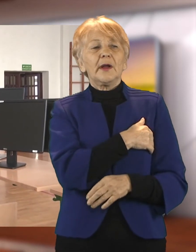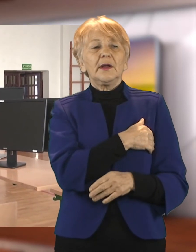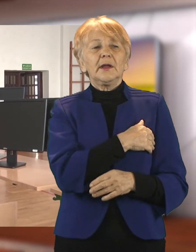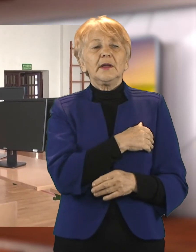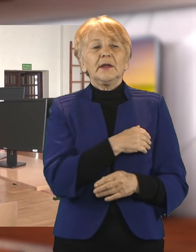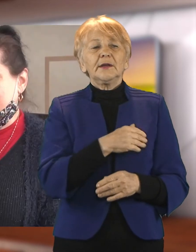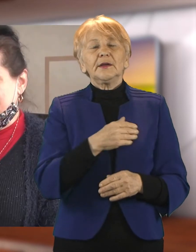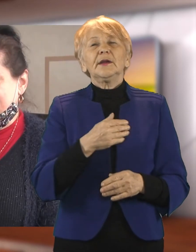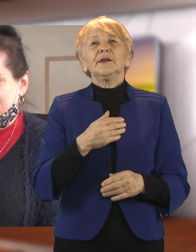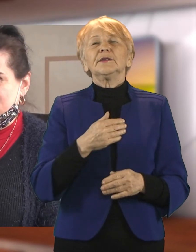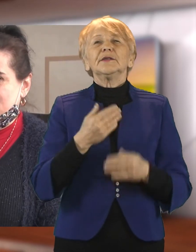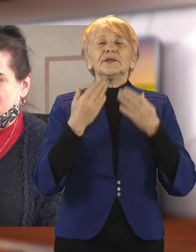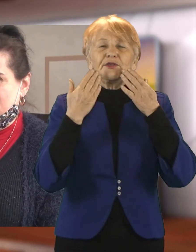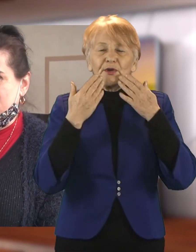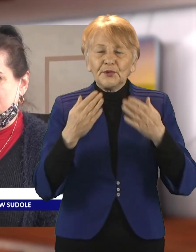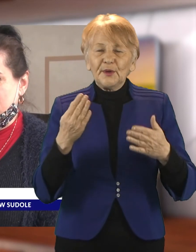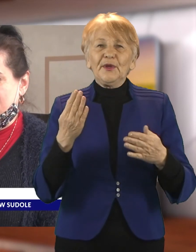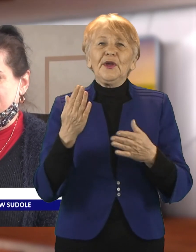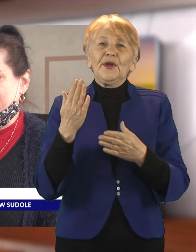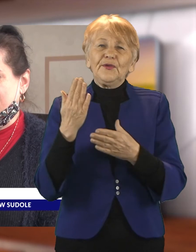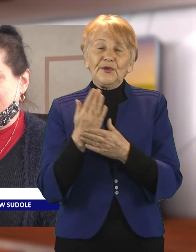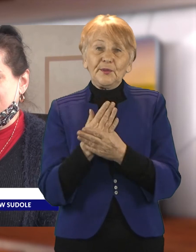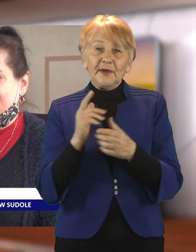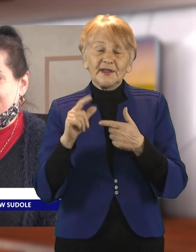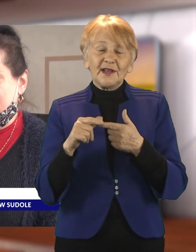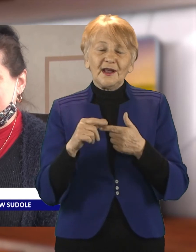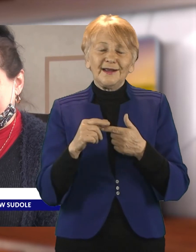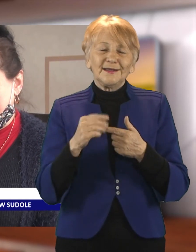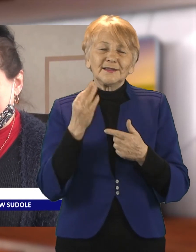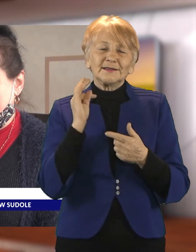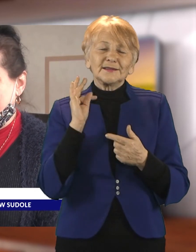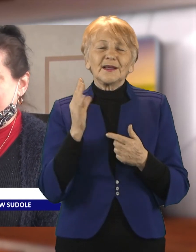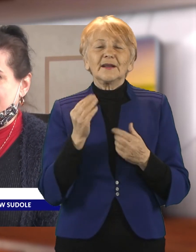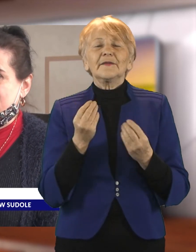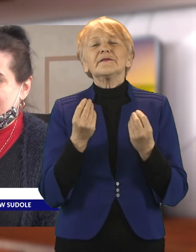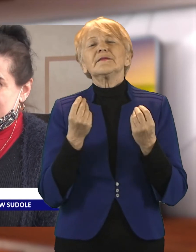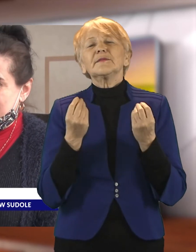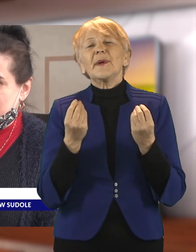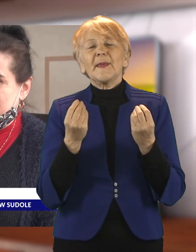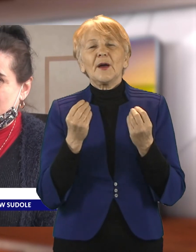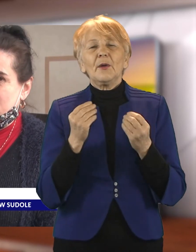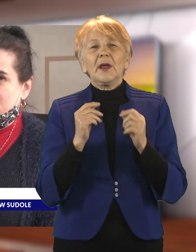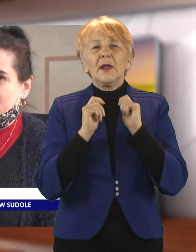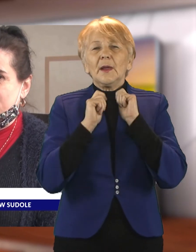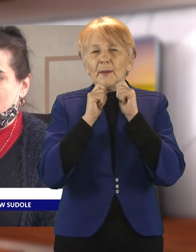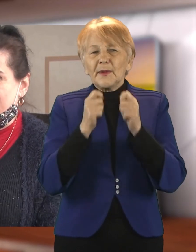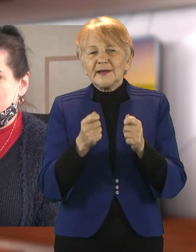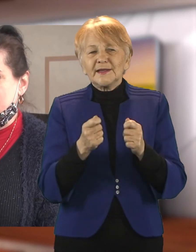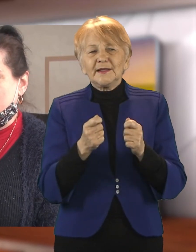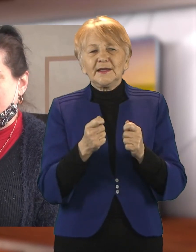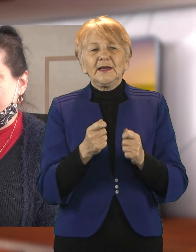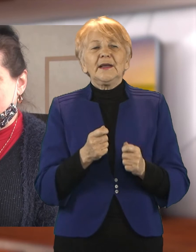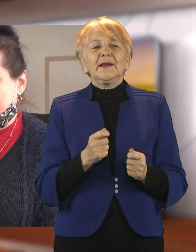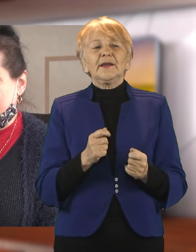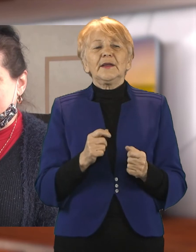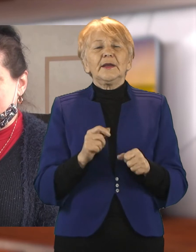producenta okien. Bardzo serdecznie dziękujemy firmie za taki właśnie dar. Zbogaciliśmy się. Nie ukrywam,